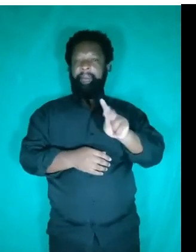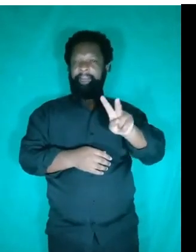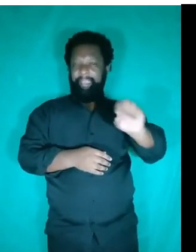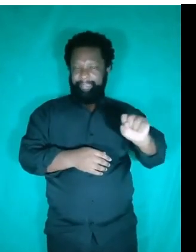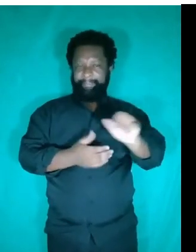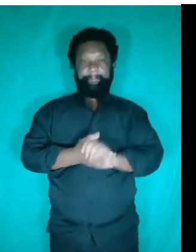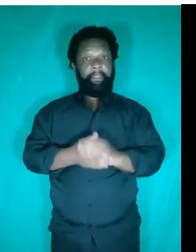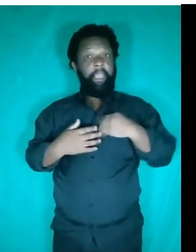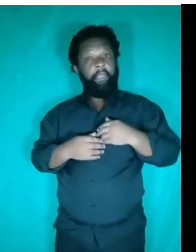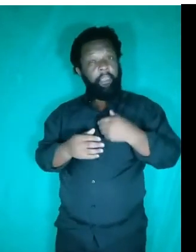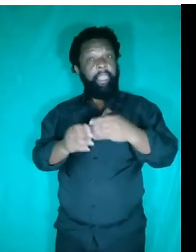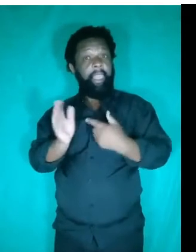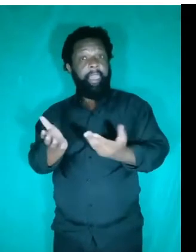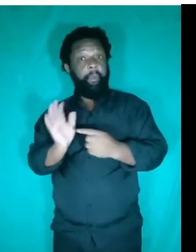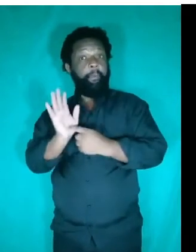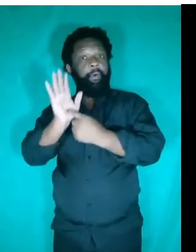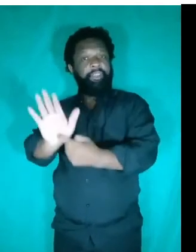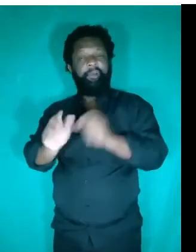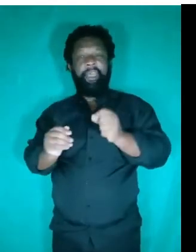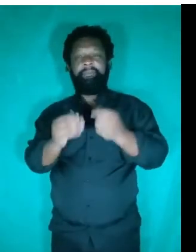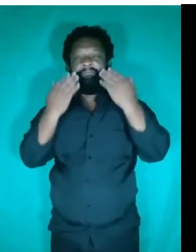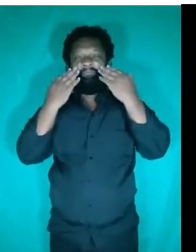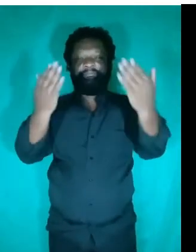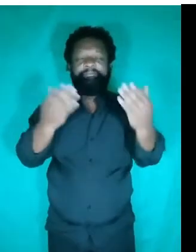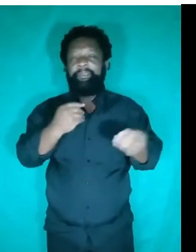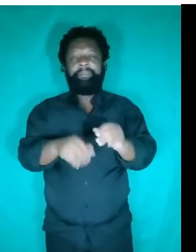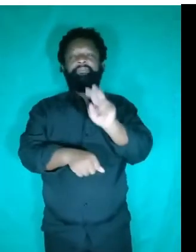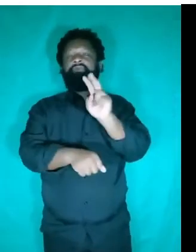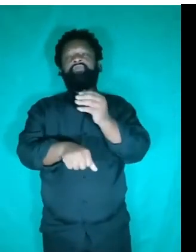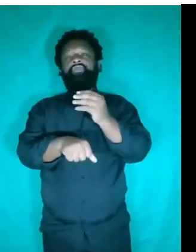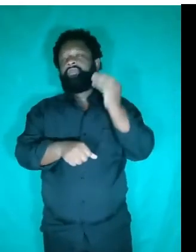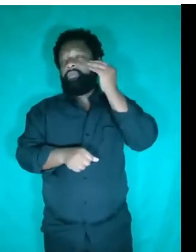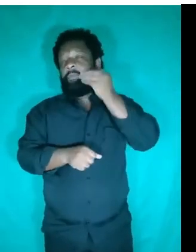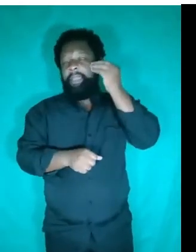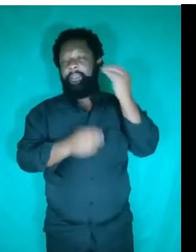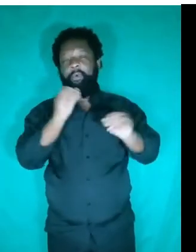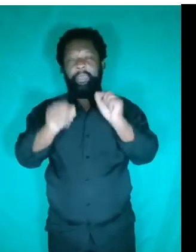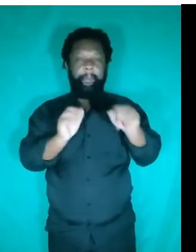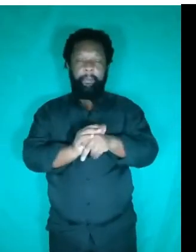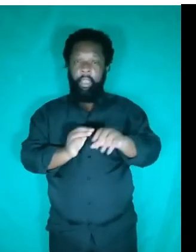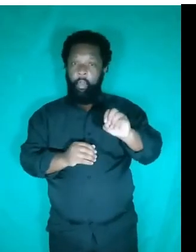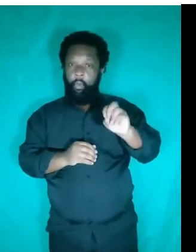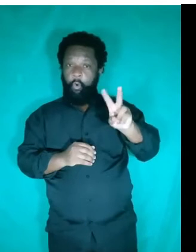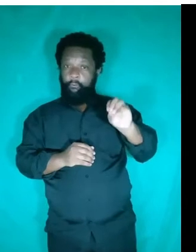CEDED. Eu aqui quero apresentar uma demonstração experimental conhecida como o experimento do ovo flutuante.